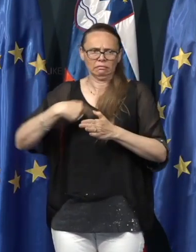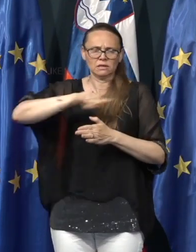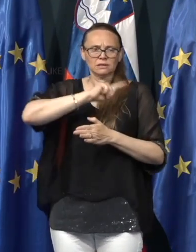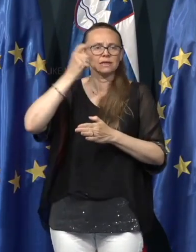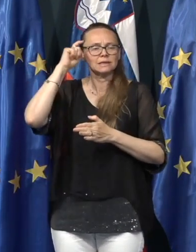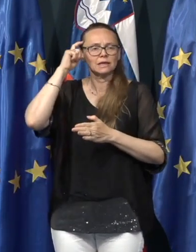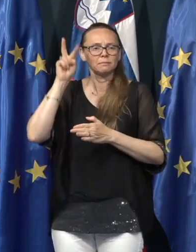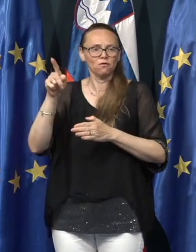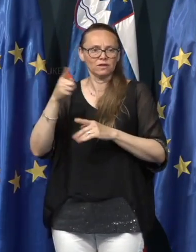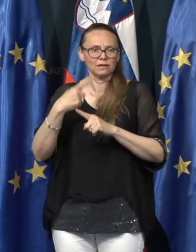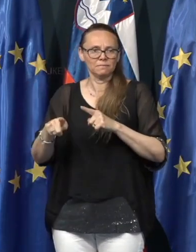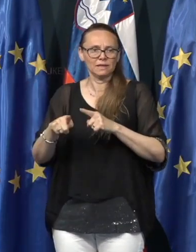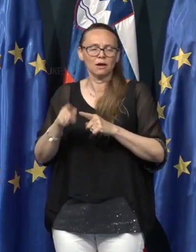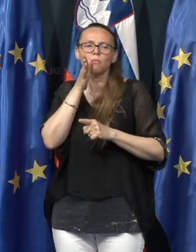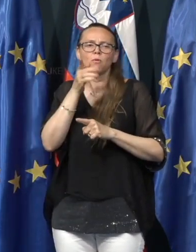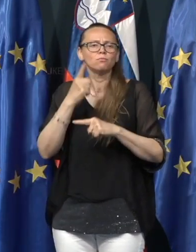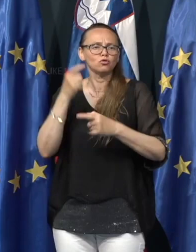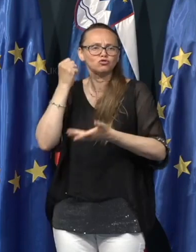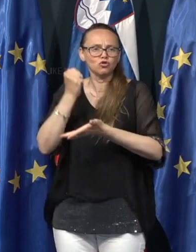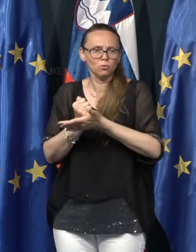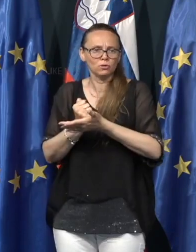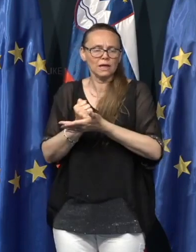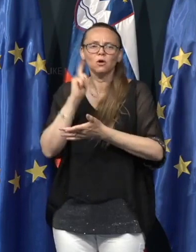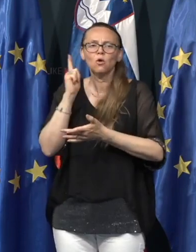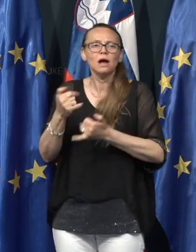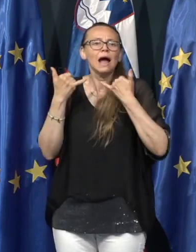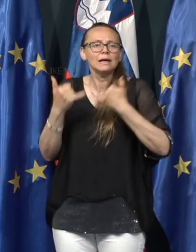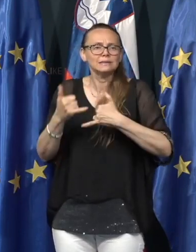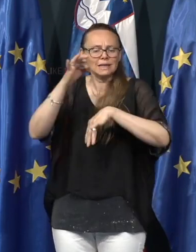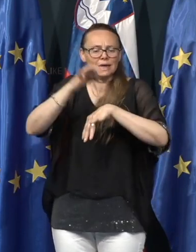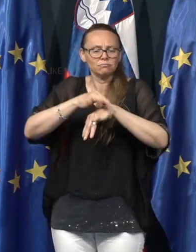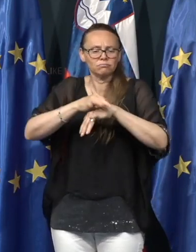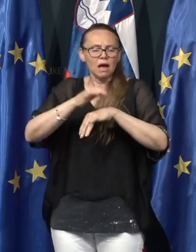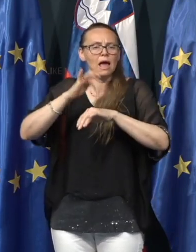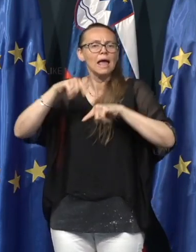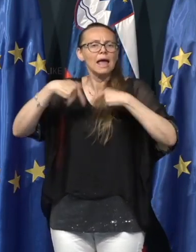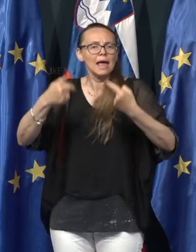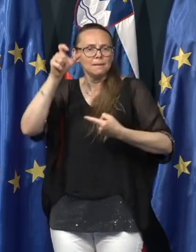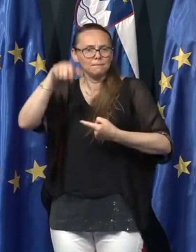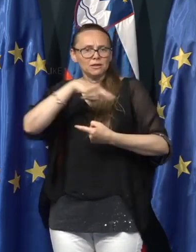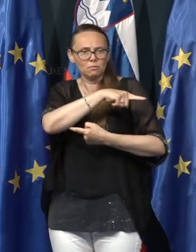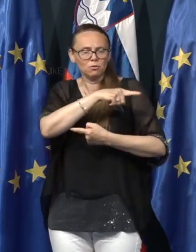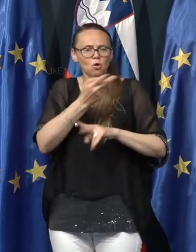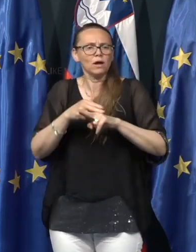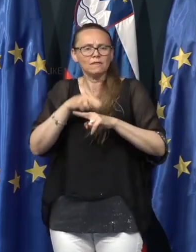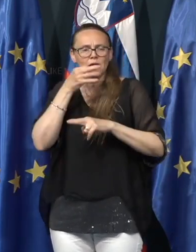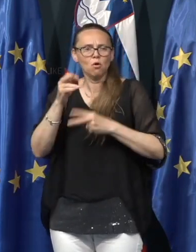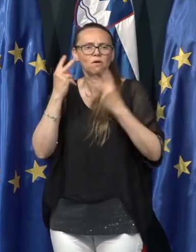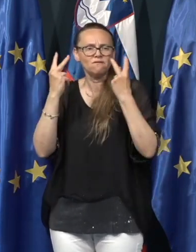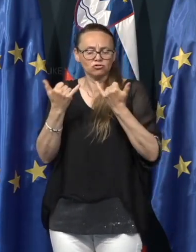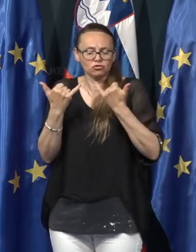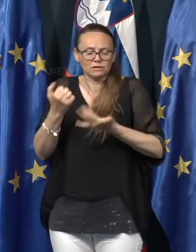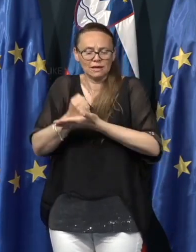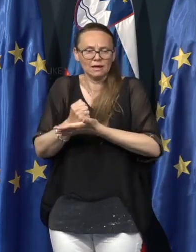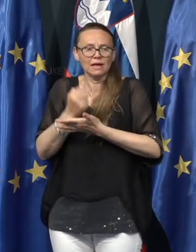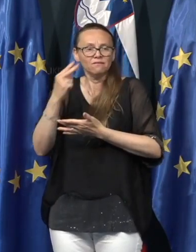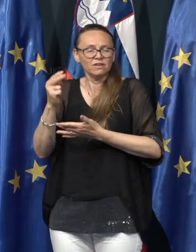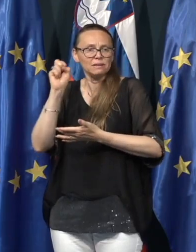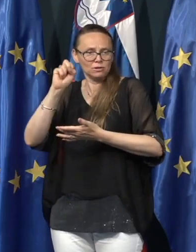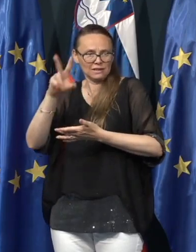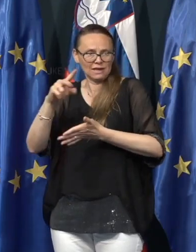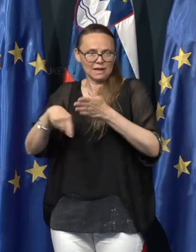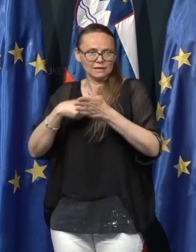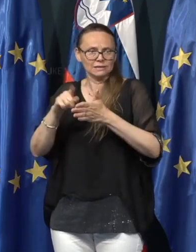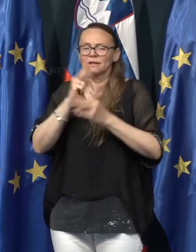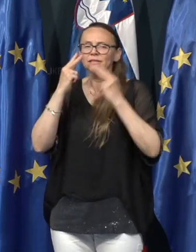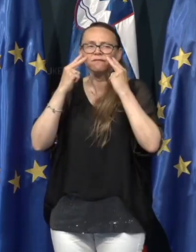v tej fazi, bom bom točno povdaril, kaj je to, kaj epidemiologe trenutno se nam zdi najbolj pomembno, da povdarimo. Kar vidimo tukaj le zdaj 13, kar ne vidimo